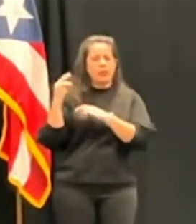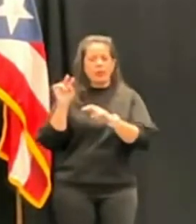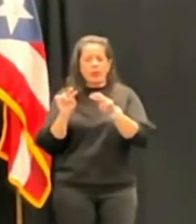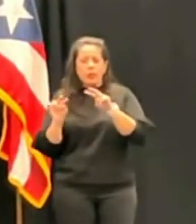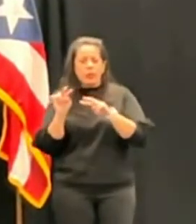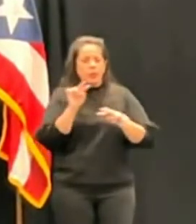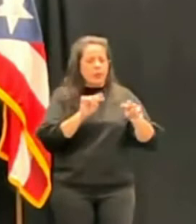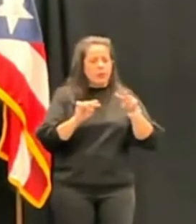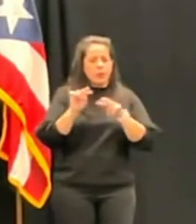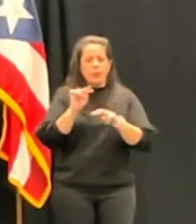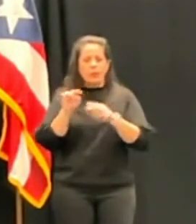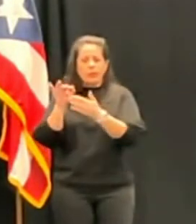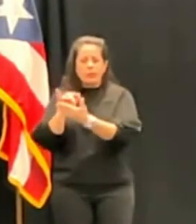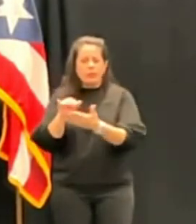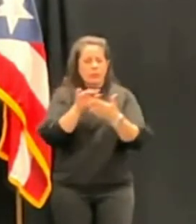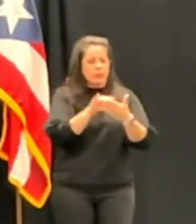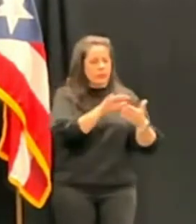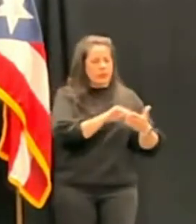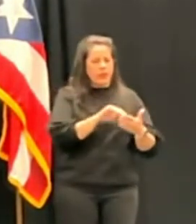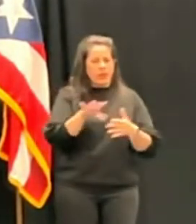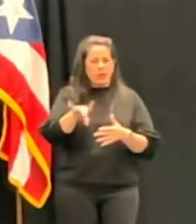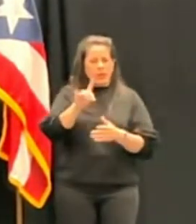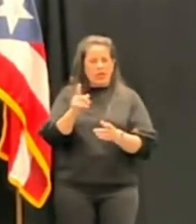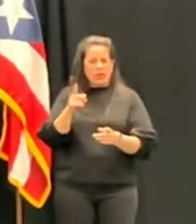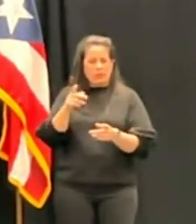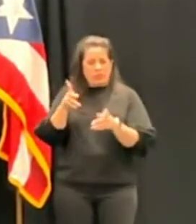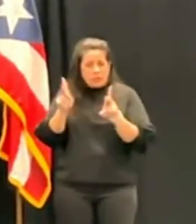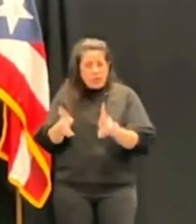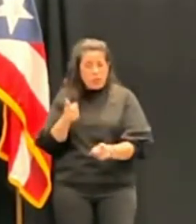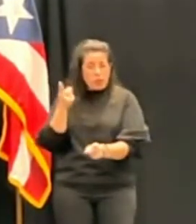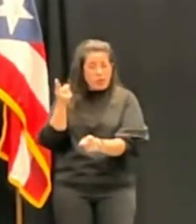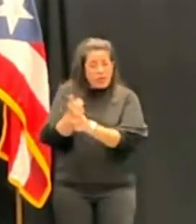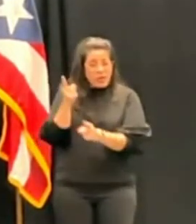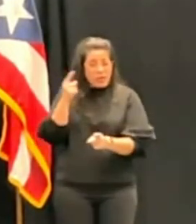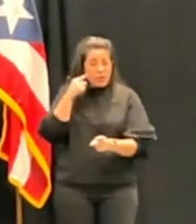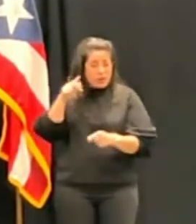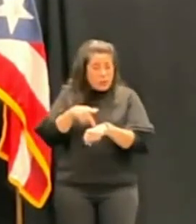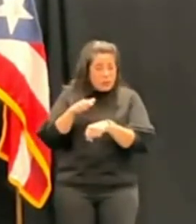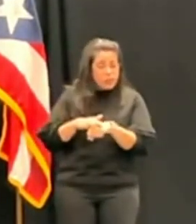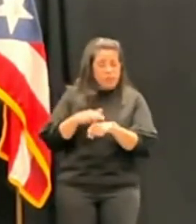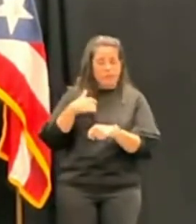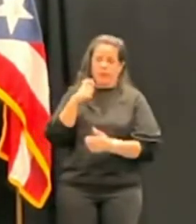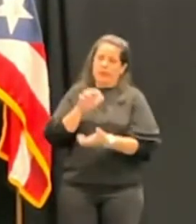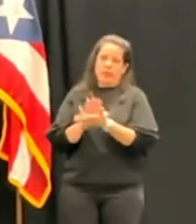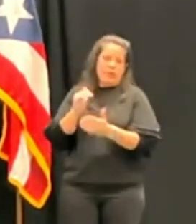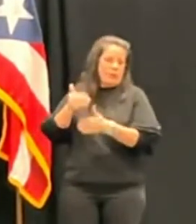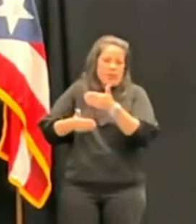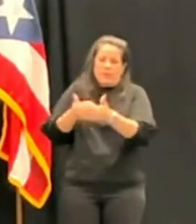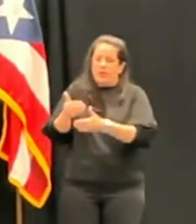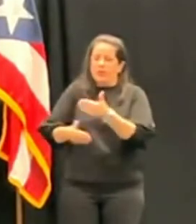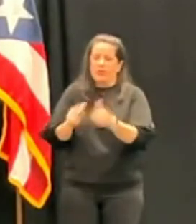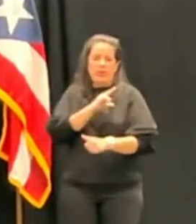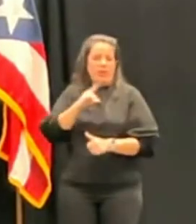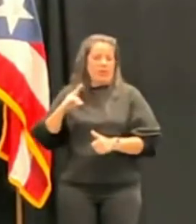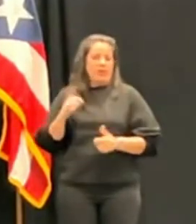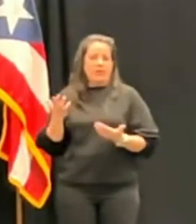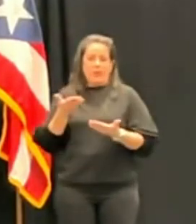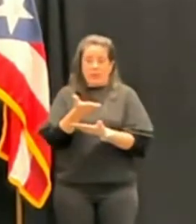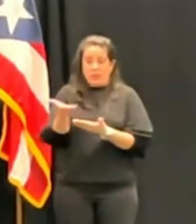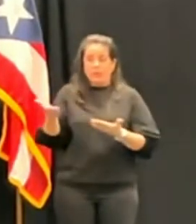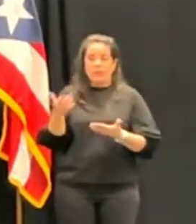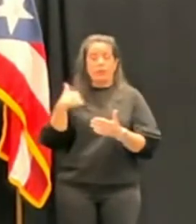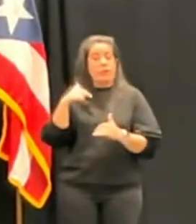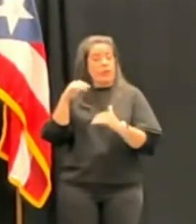esos mejores candidatos para Puerto Rico. Pues yo creo, ¿verdad?, que en ese proceso la Asamblea Legislativa yo